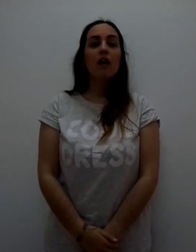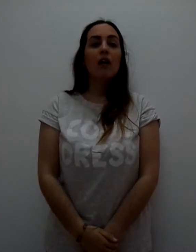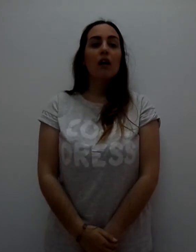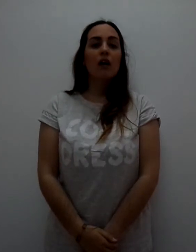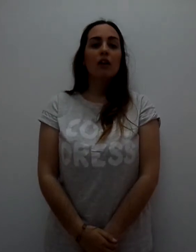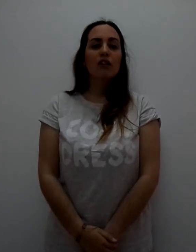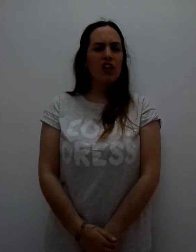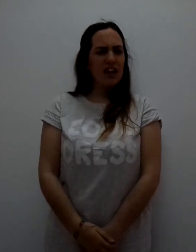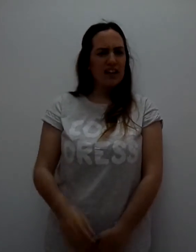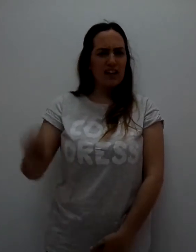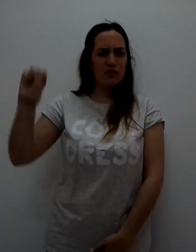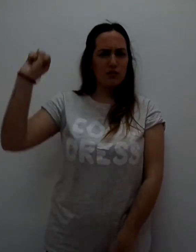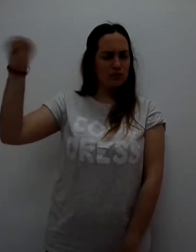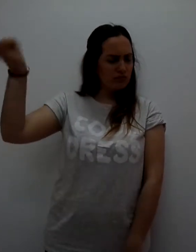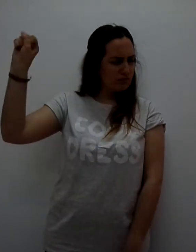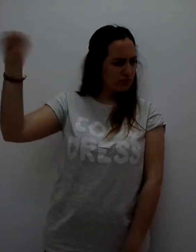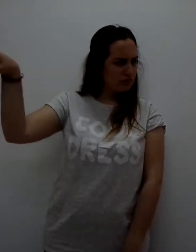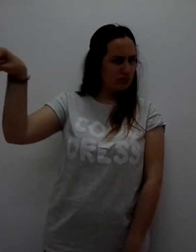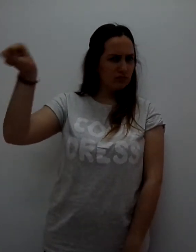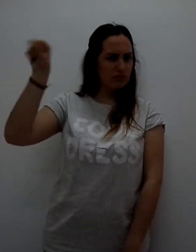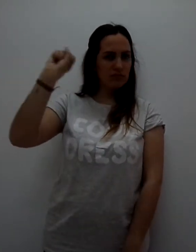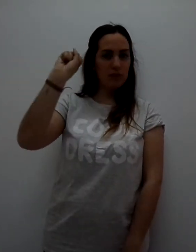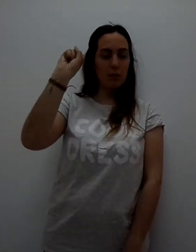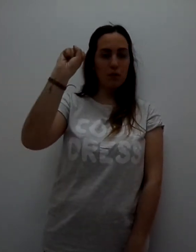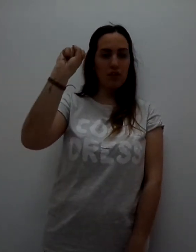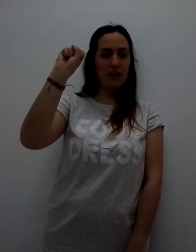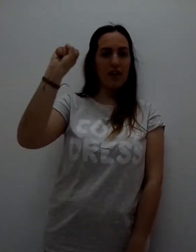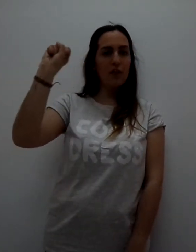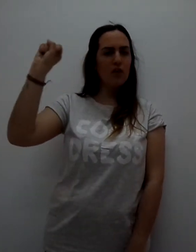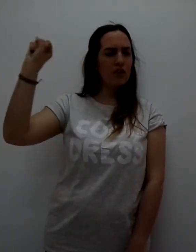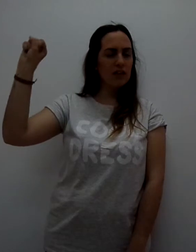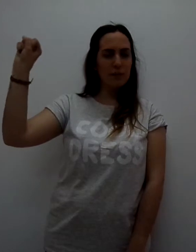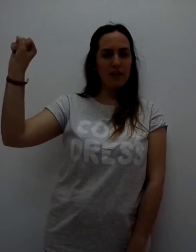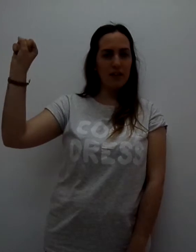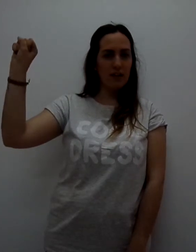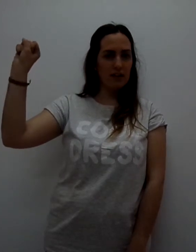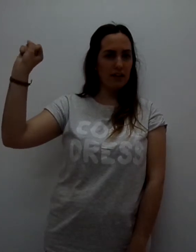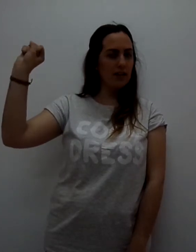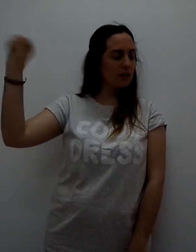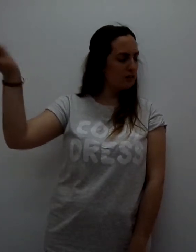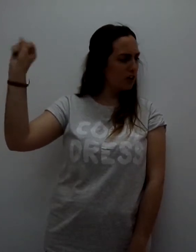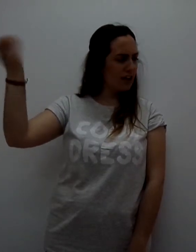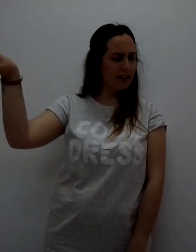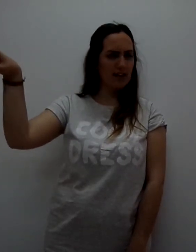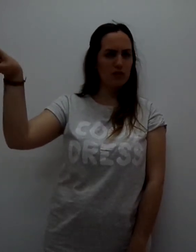No le dais caso. El puño cerrado y mira hacia la reina. No le dais caso.